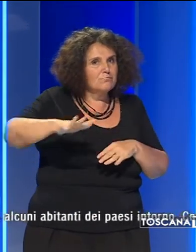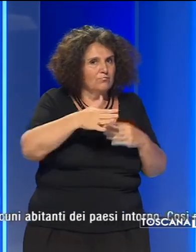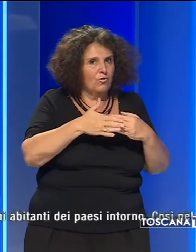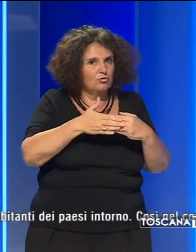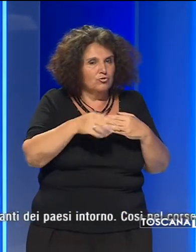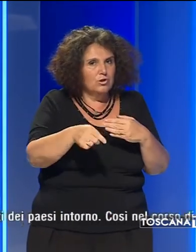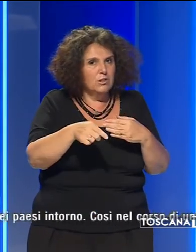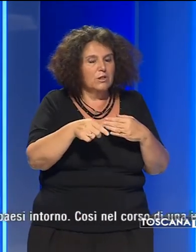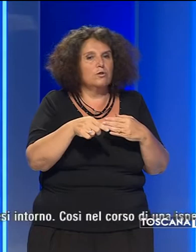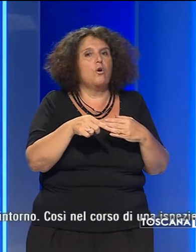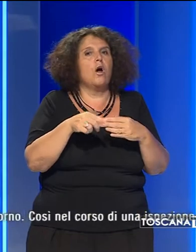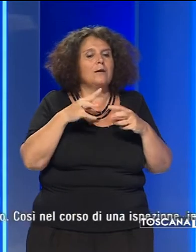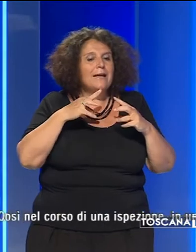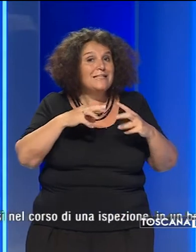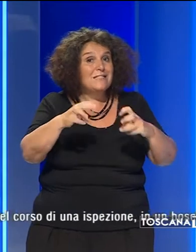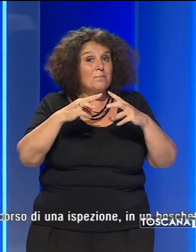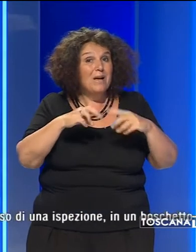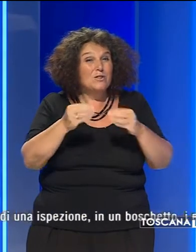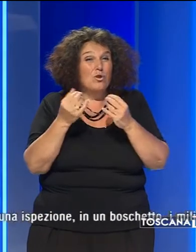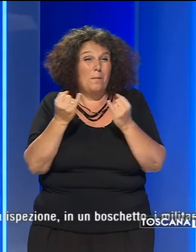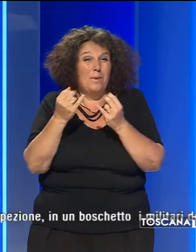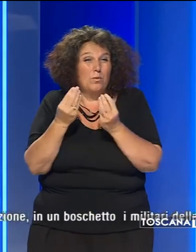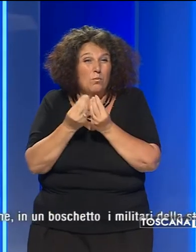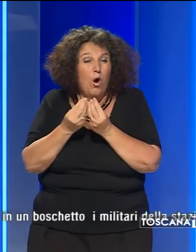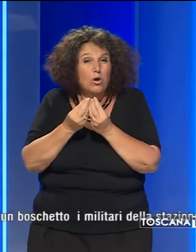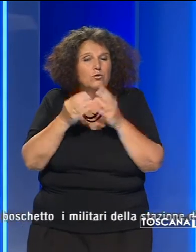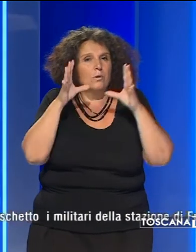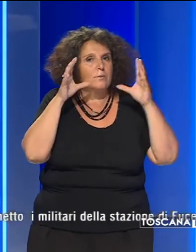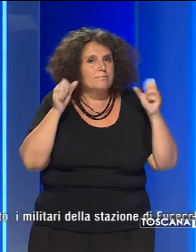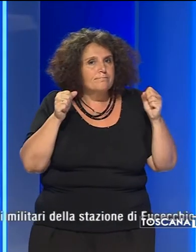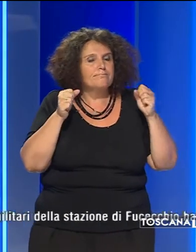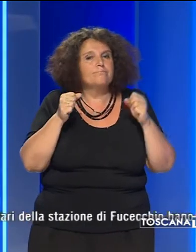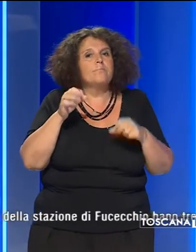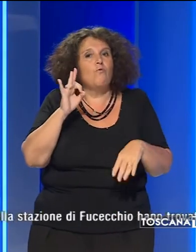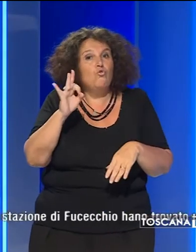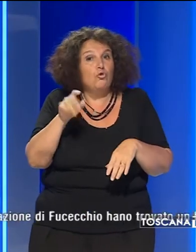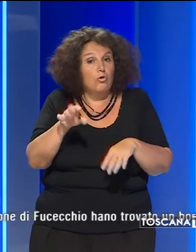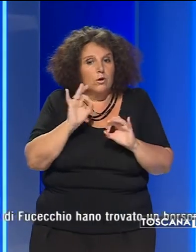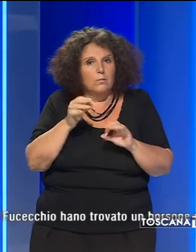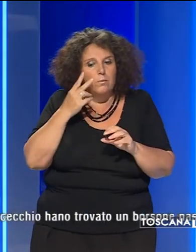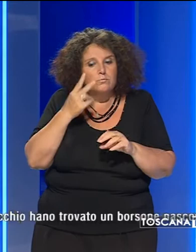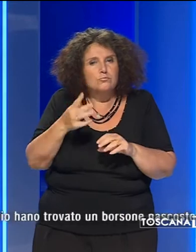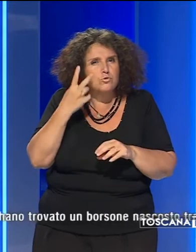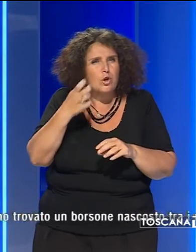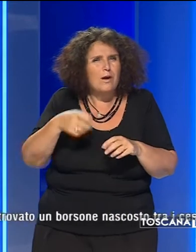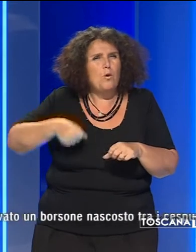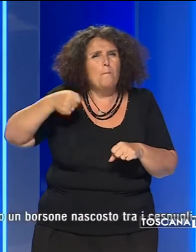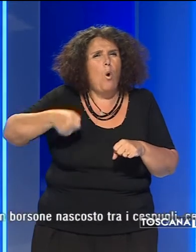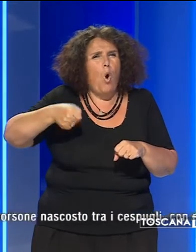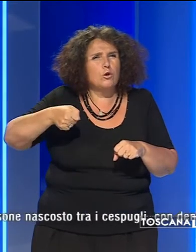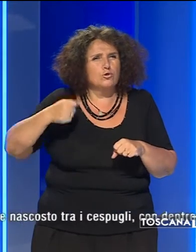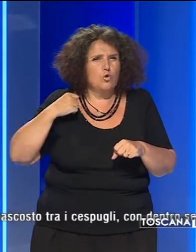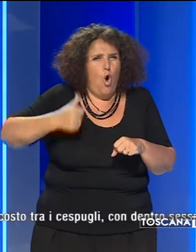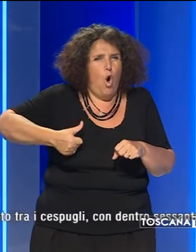Così nel corso di un'ispezione in un boschetto i militari della stazione di Fucecchio hanno trovato un borsone nascosto tra i